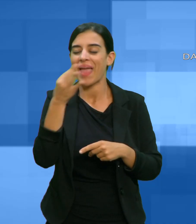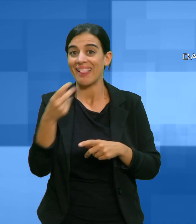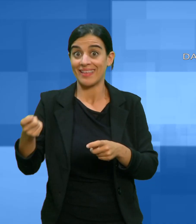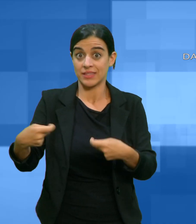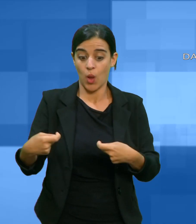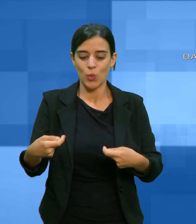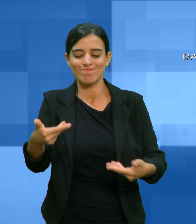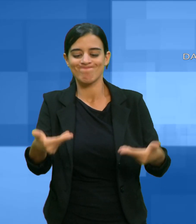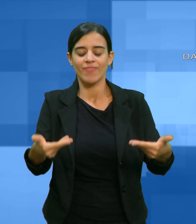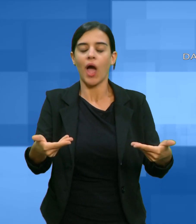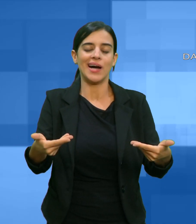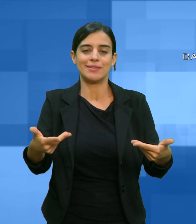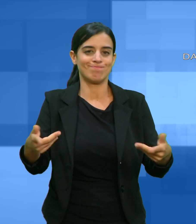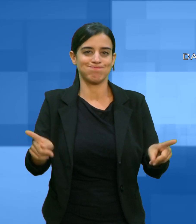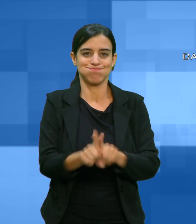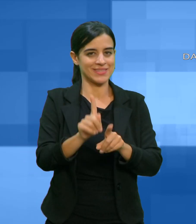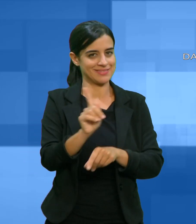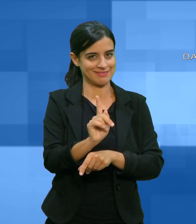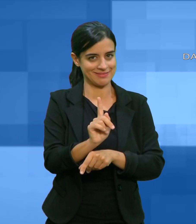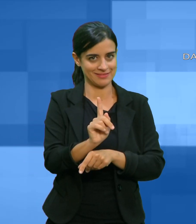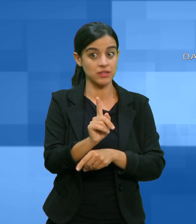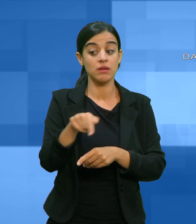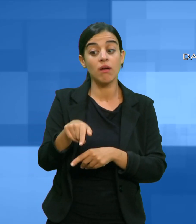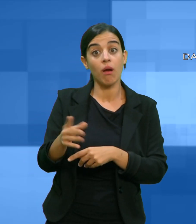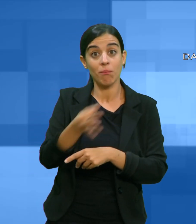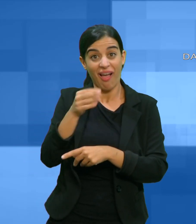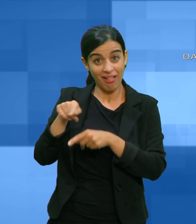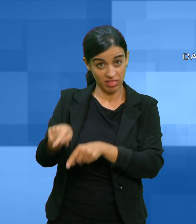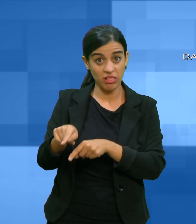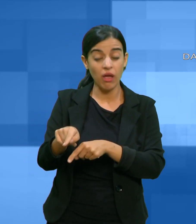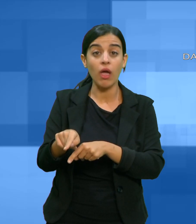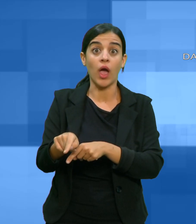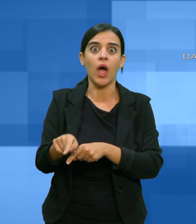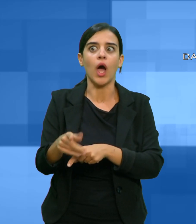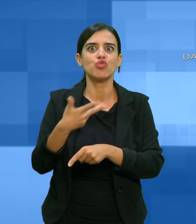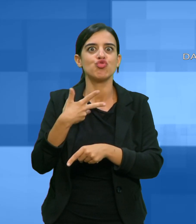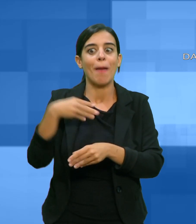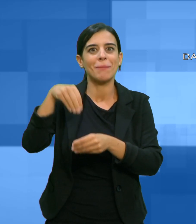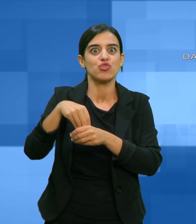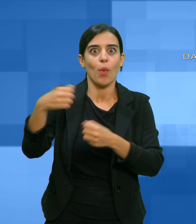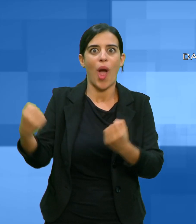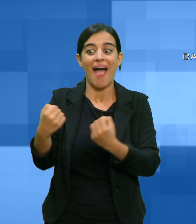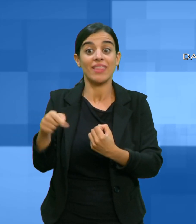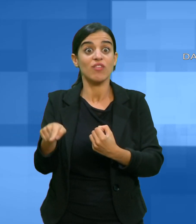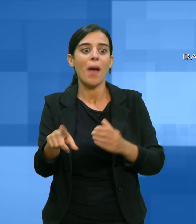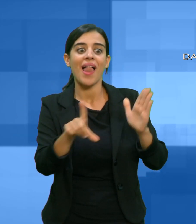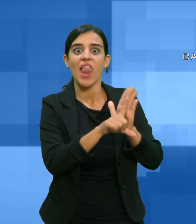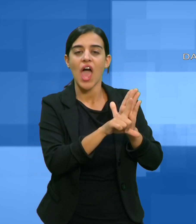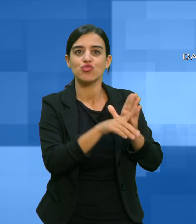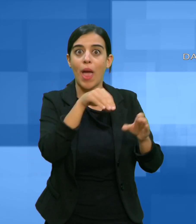i campioni presentavano un principio attivo ben superiore a quello consentito dalla